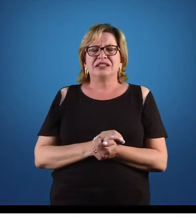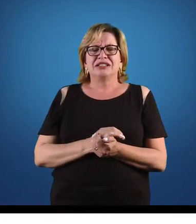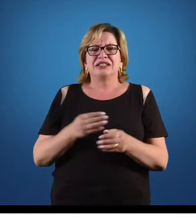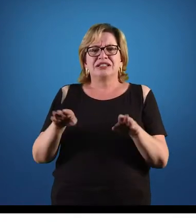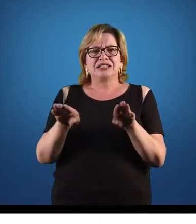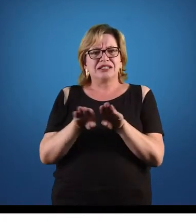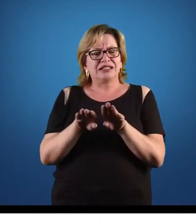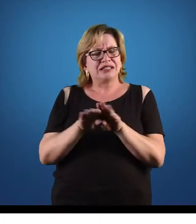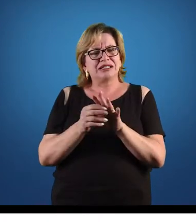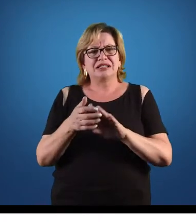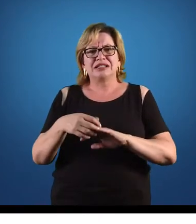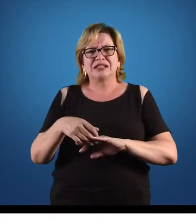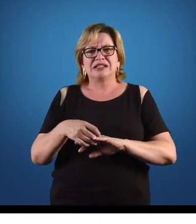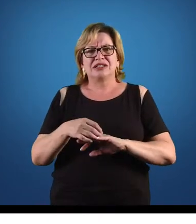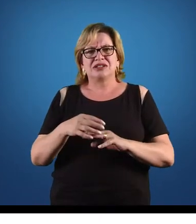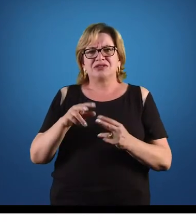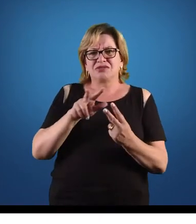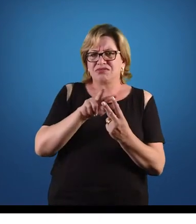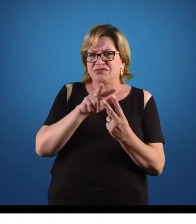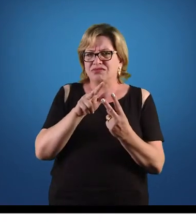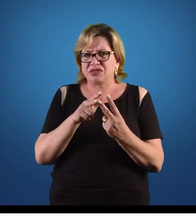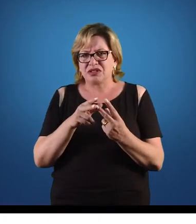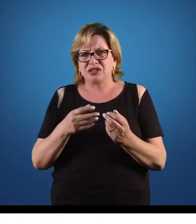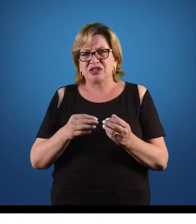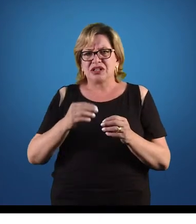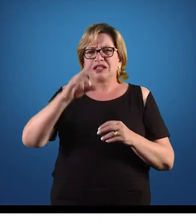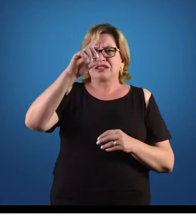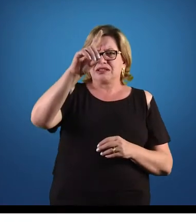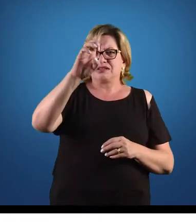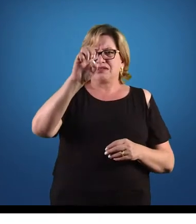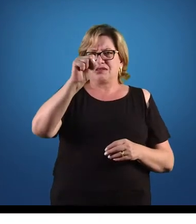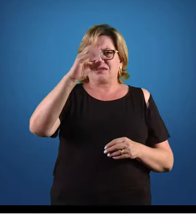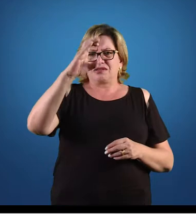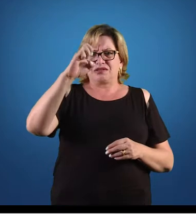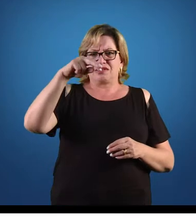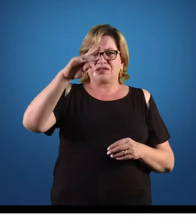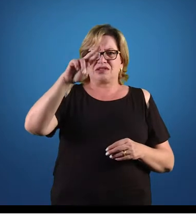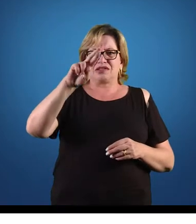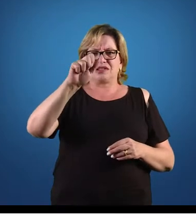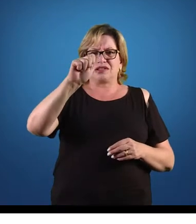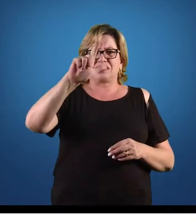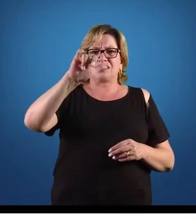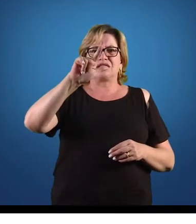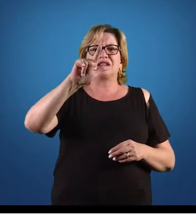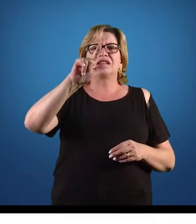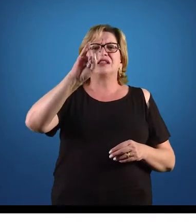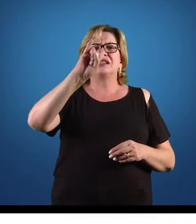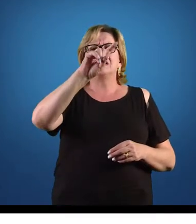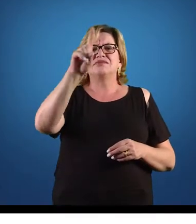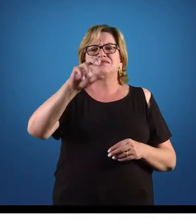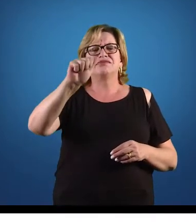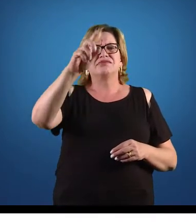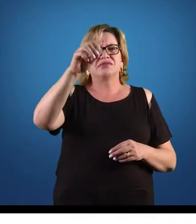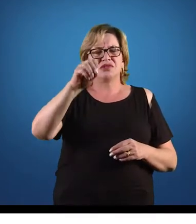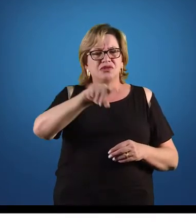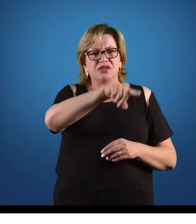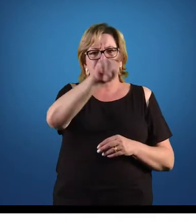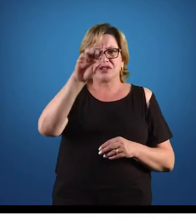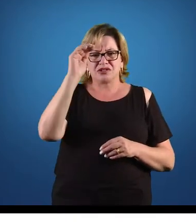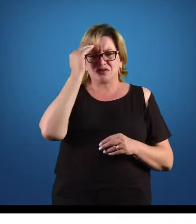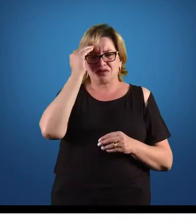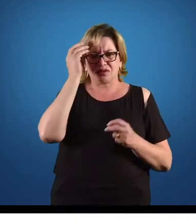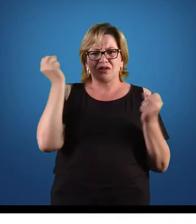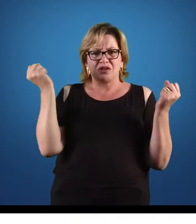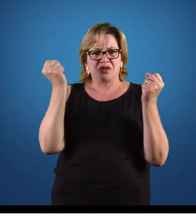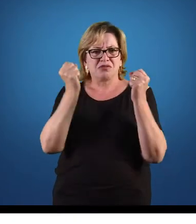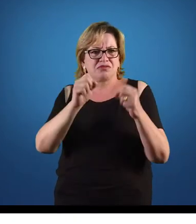Então, nesses modelos mais descentralizados, certo? Como vocês já compreenderam, como